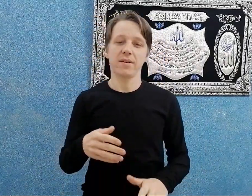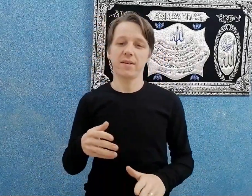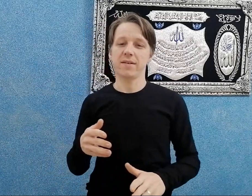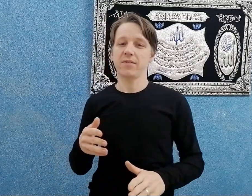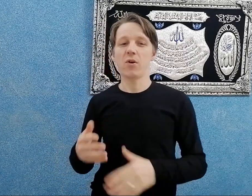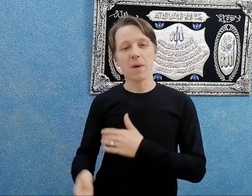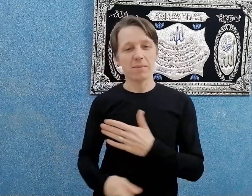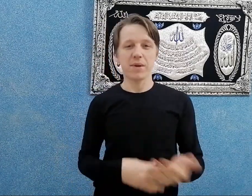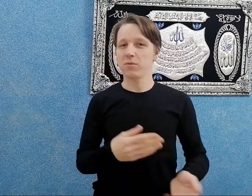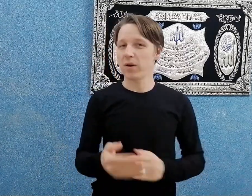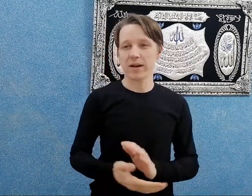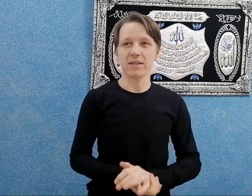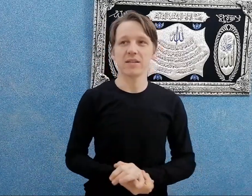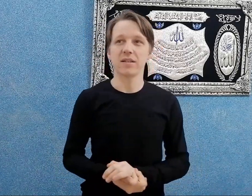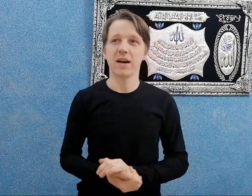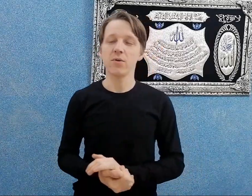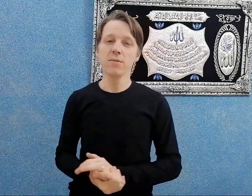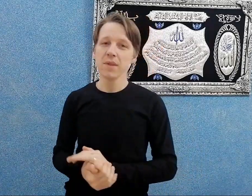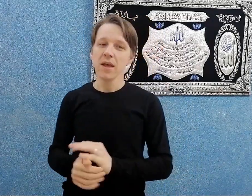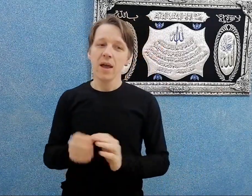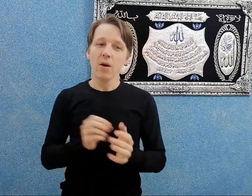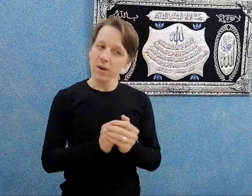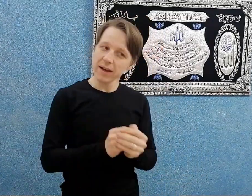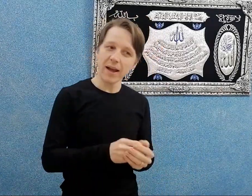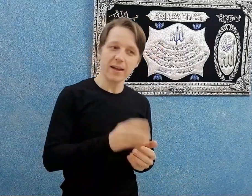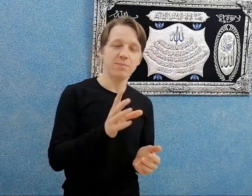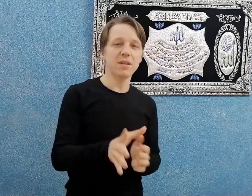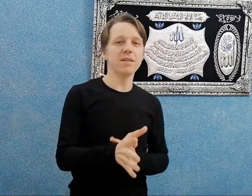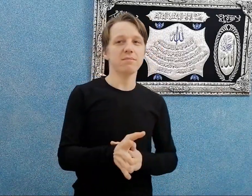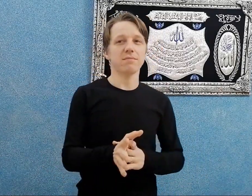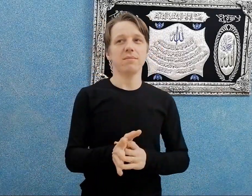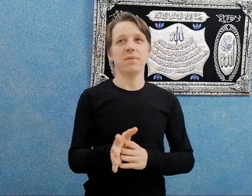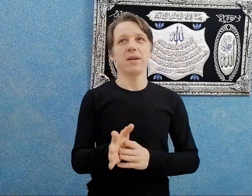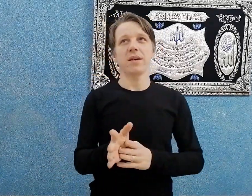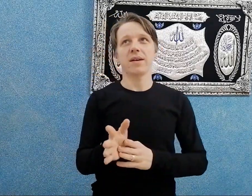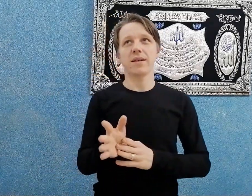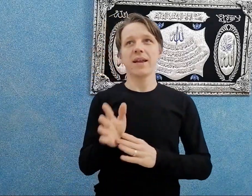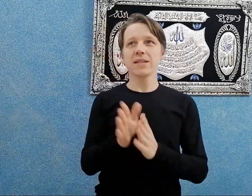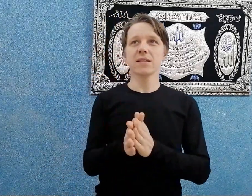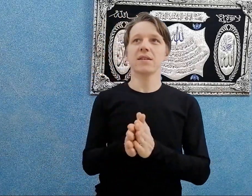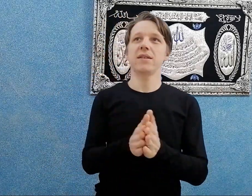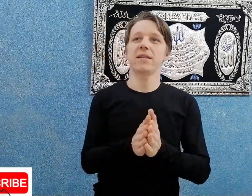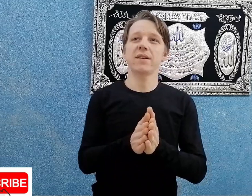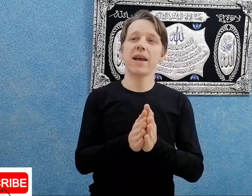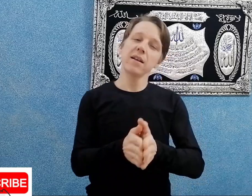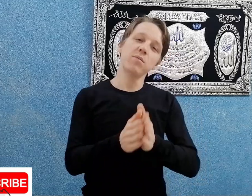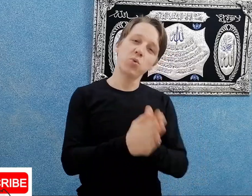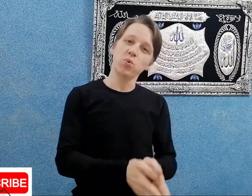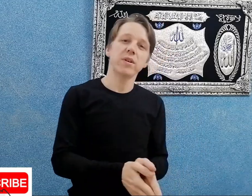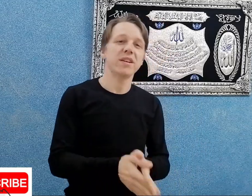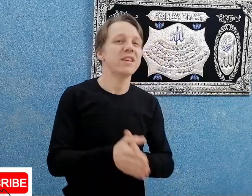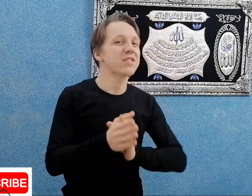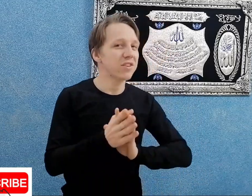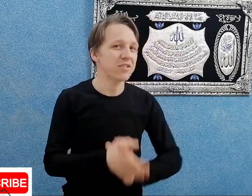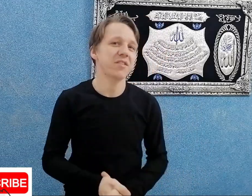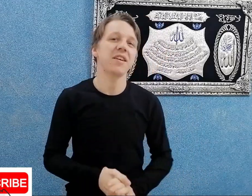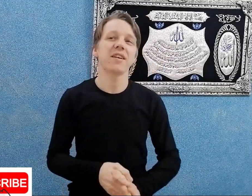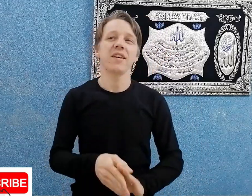هم عم بيعملوا حاجات كتيرة قوي. اول حاجة هنبتدي اه الناس اللي كانت بتقول ان الاسكندرانية